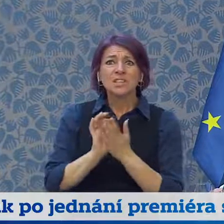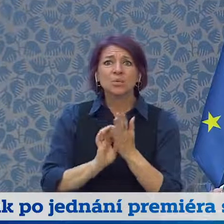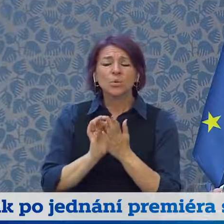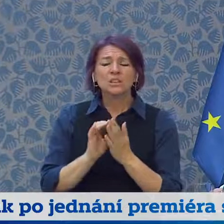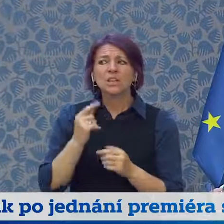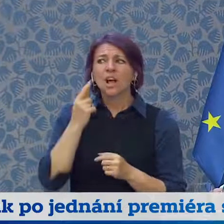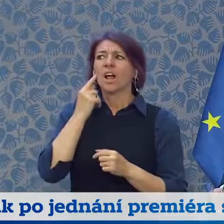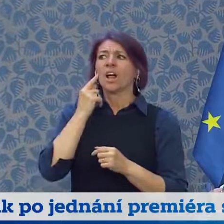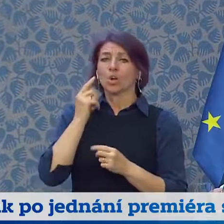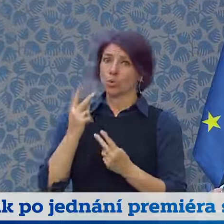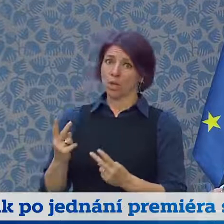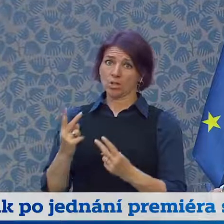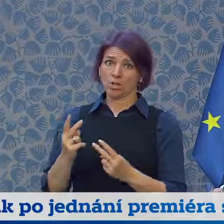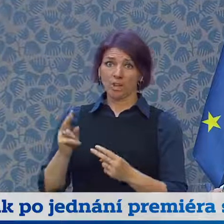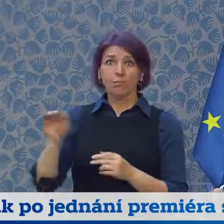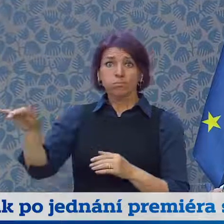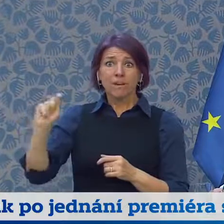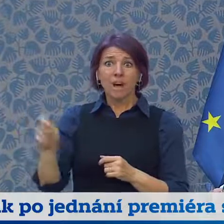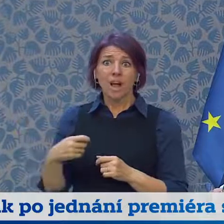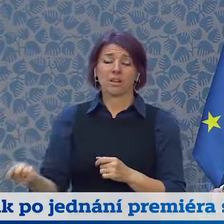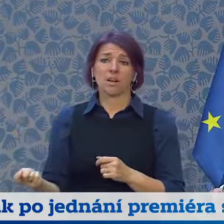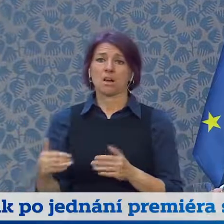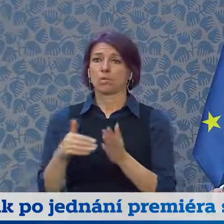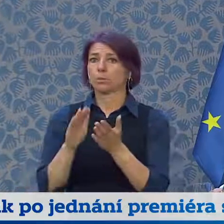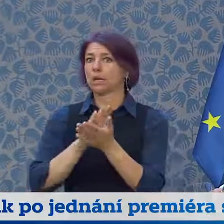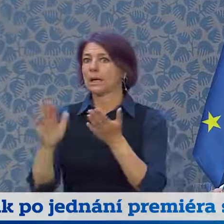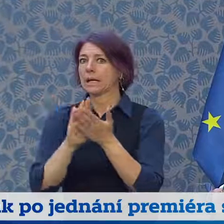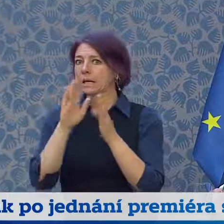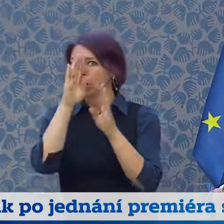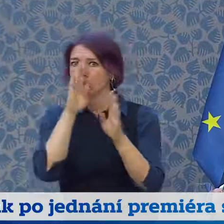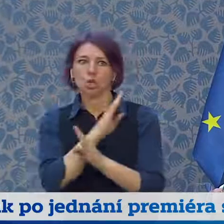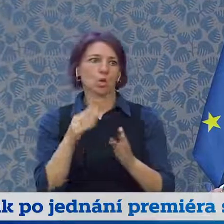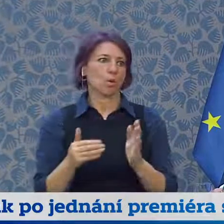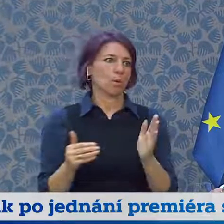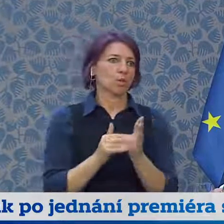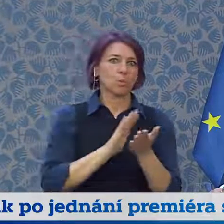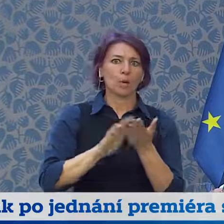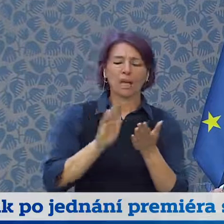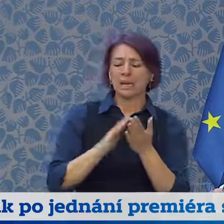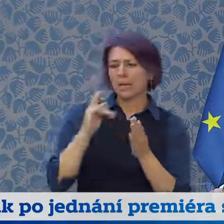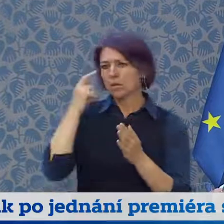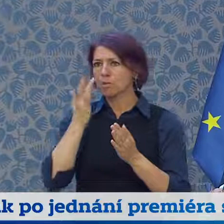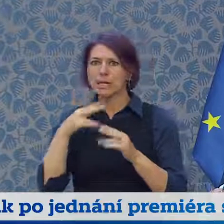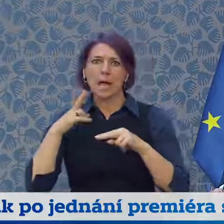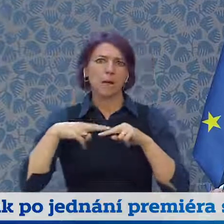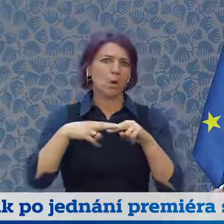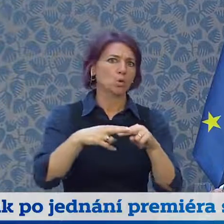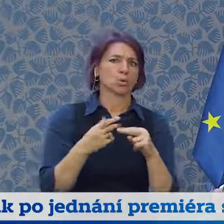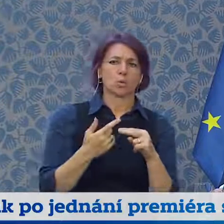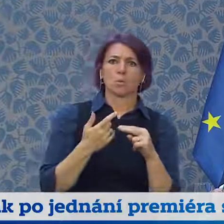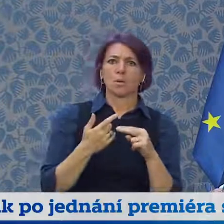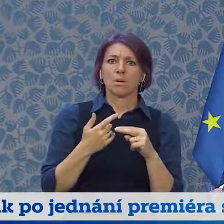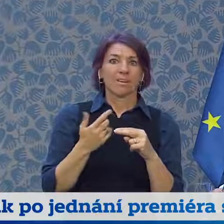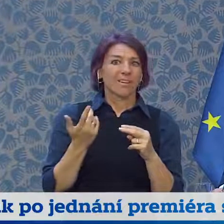uvědomit, to je země ve válce, jejich rozhodování, jejich strategické uvahy, každý jejich krok